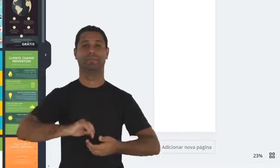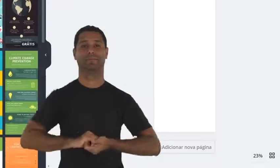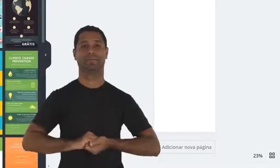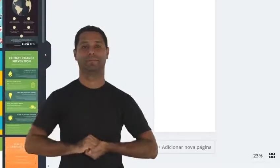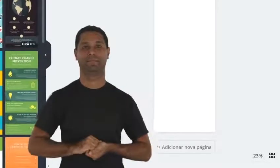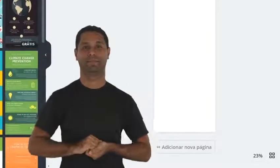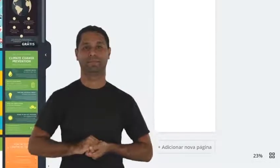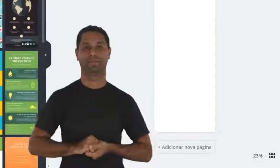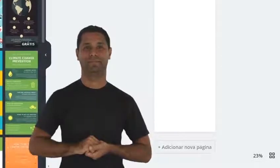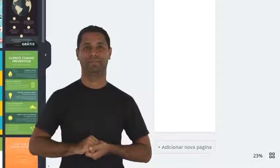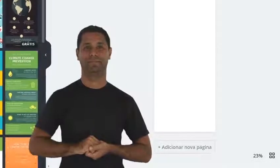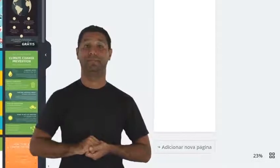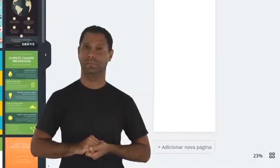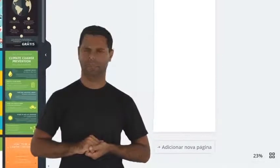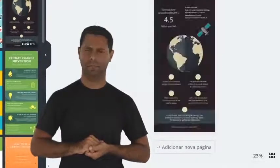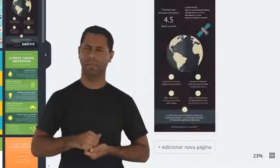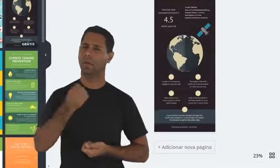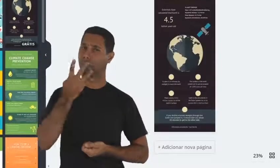montado.